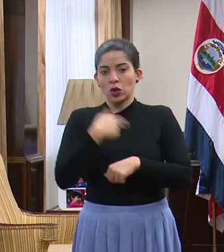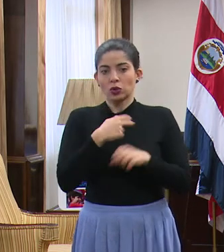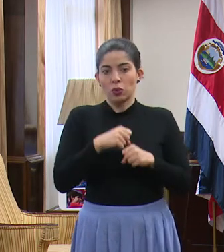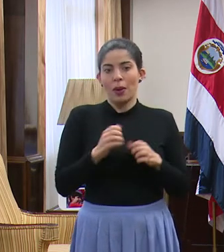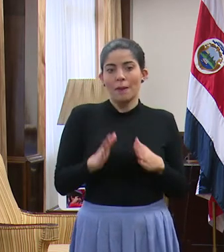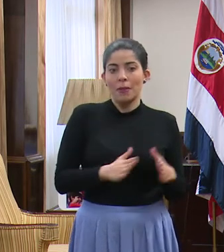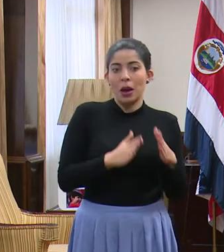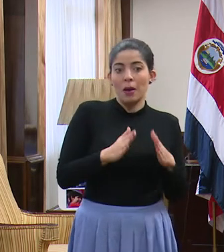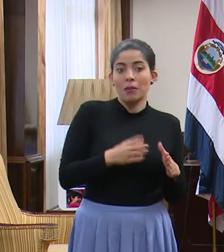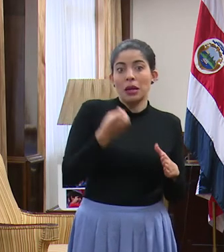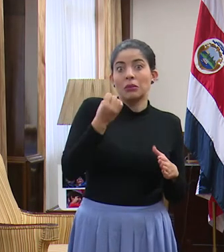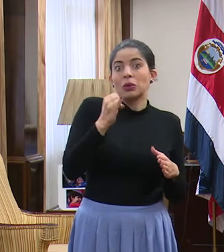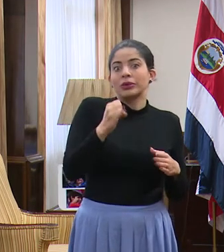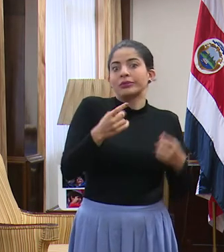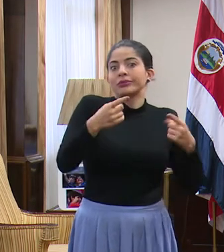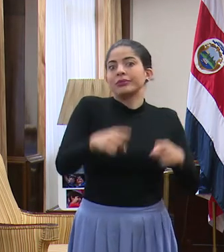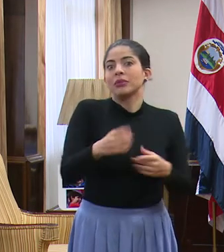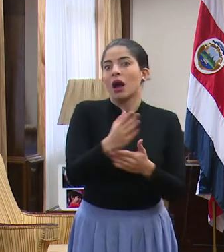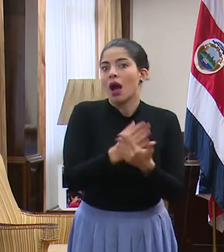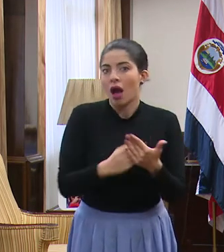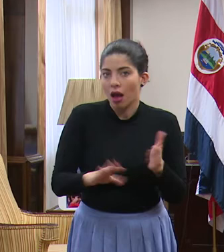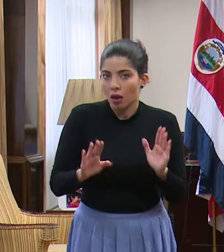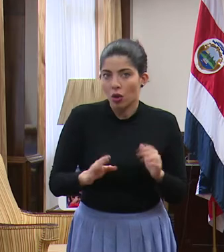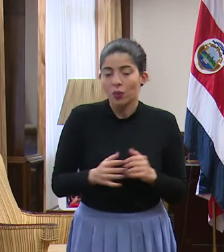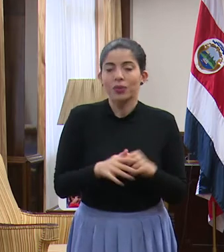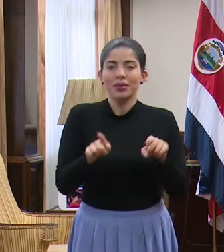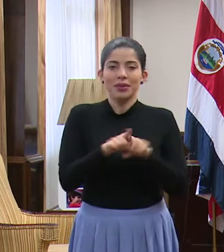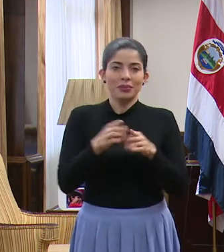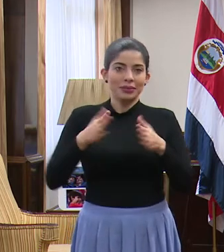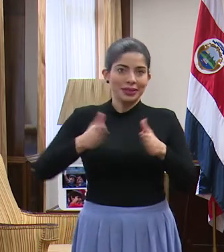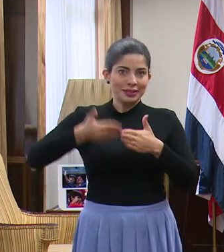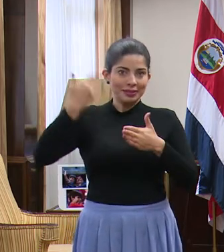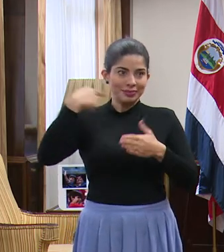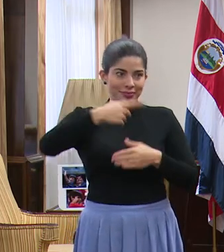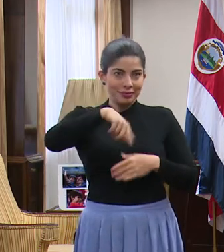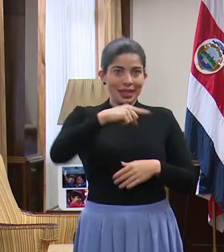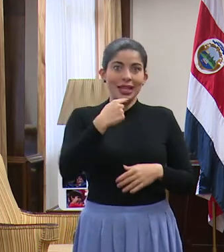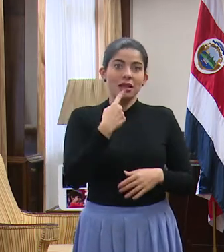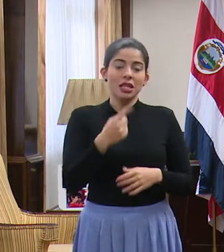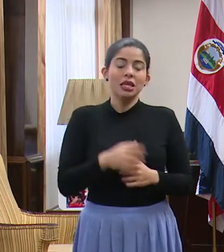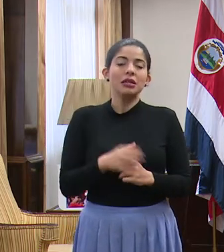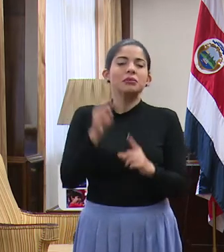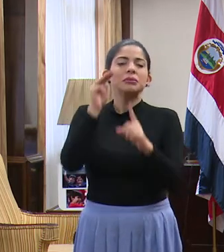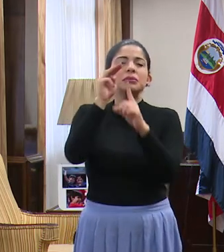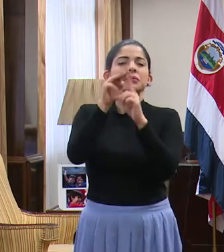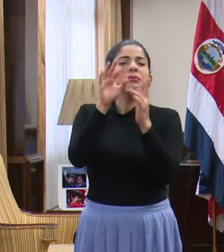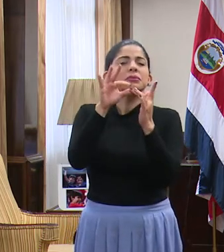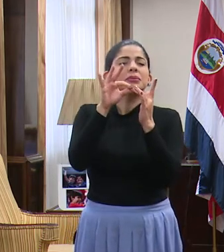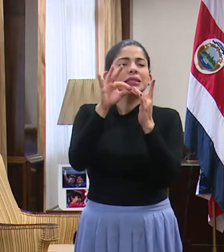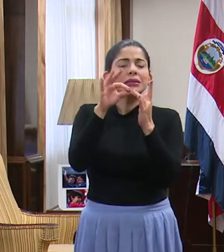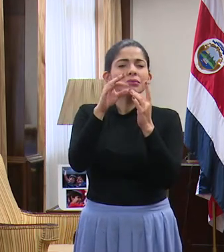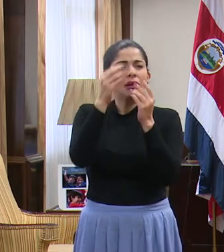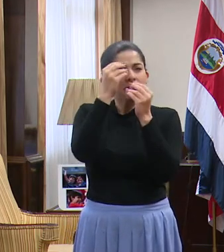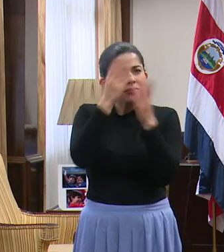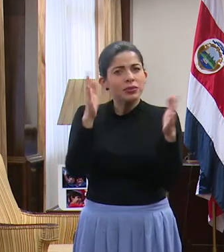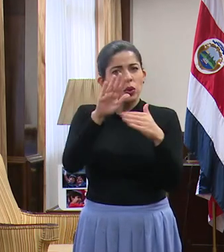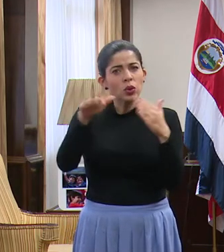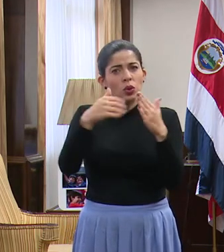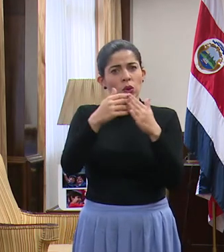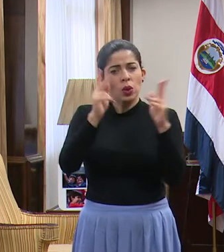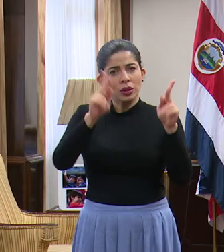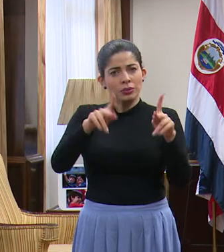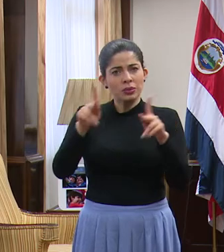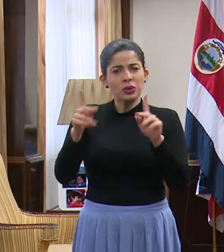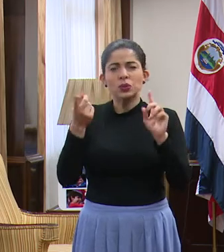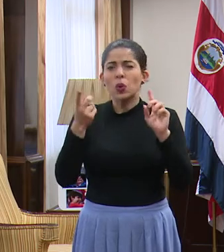cualquier eventualidad y al igual que se ha dicho en esta mesa, el mensaje principal para toda la ciudadanía